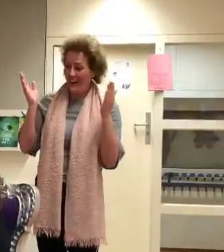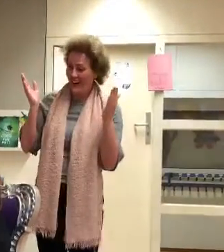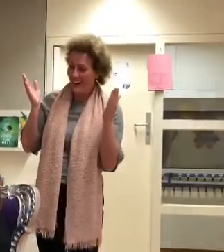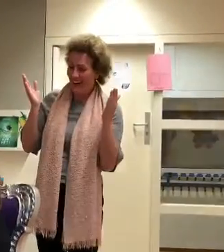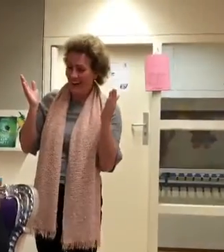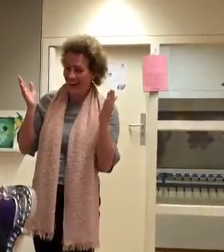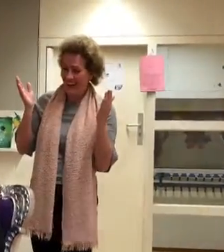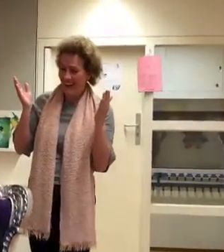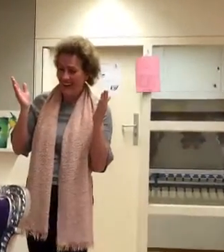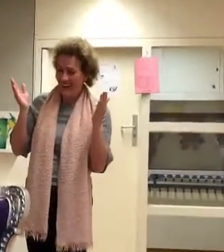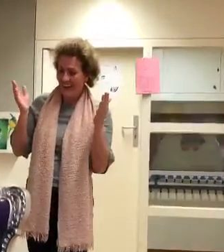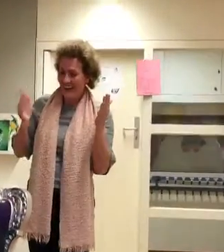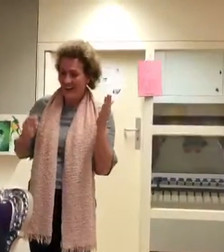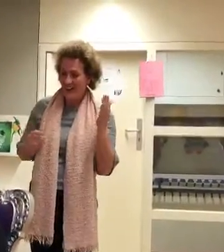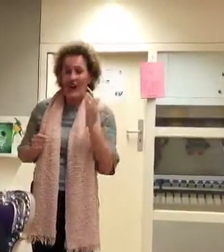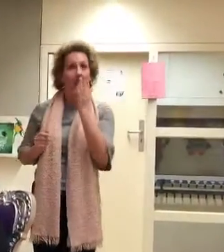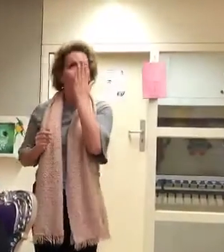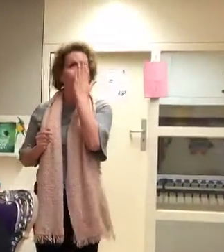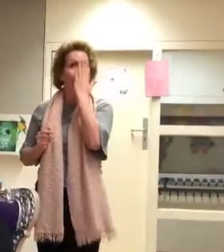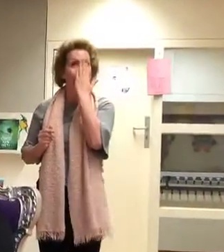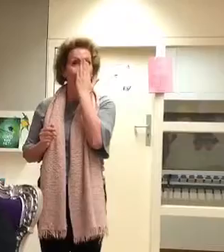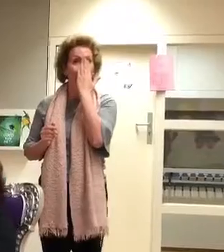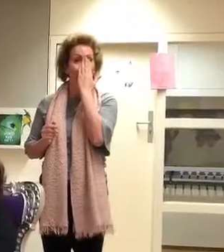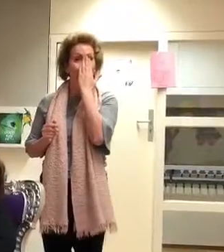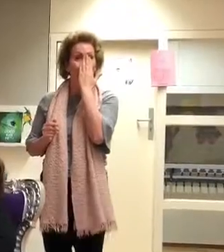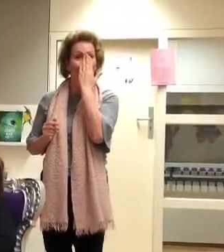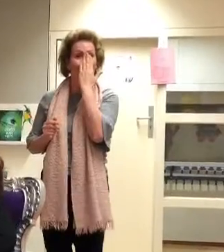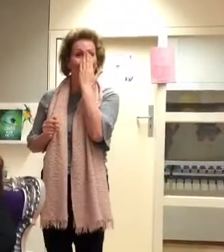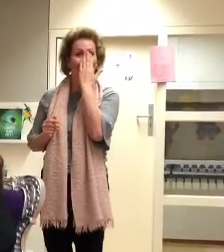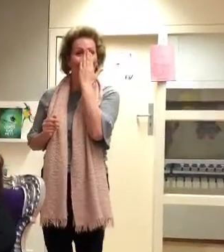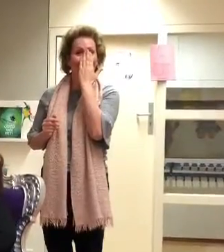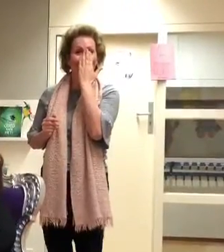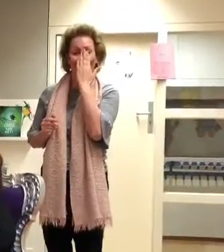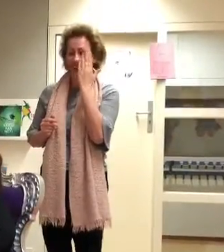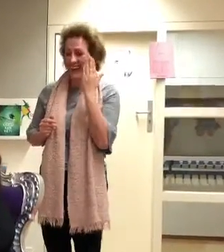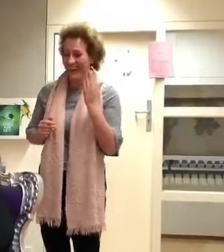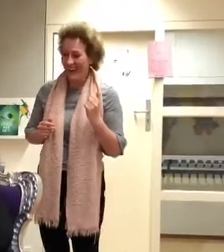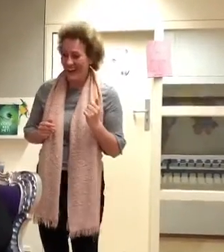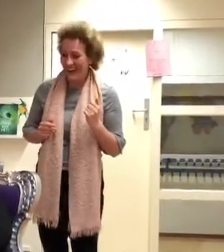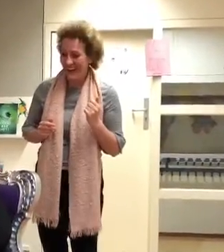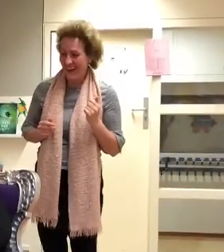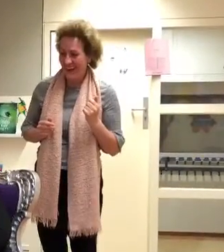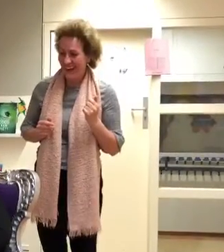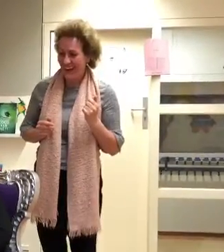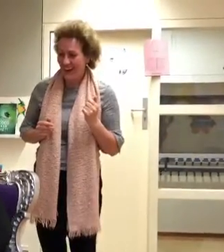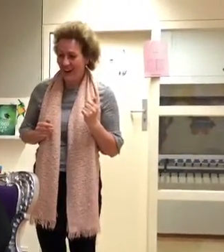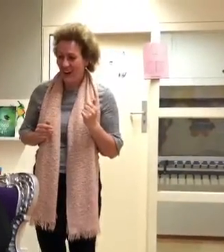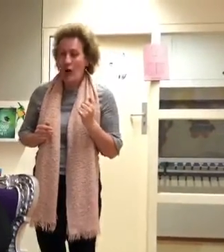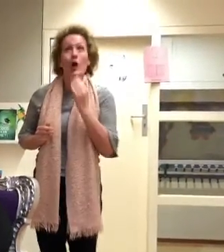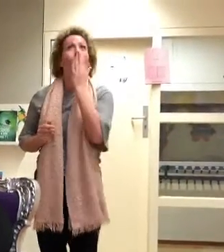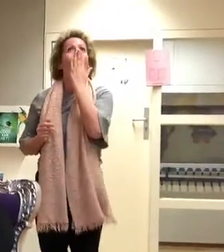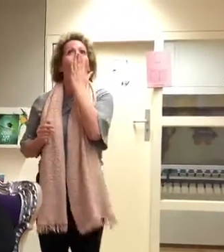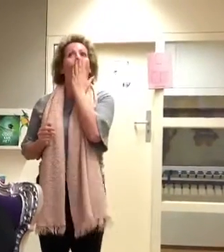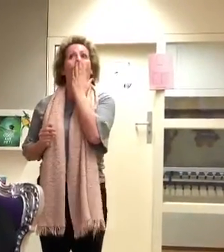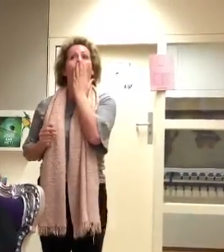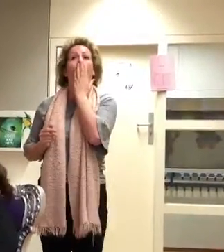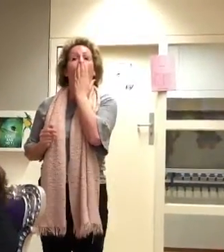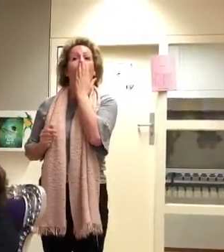Ik geef een handje aan mijn neus. Dag, neus! Ik geef een handje aan mijn mond.